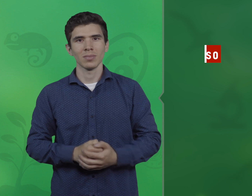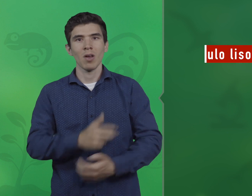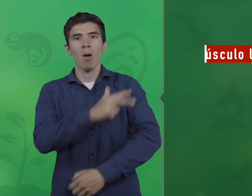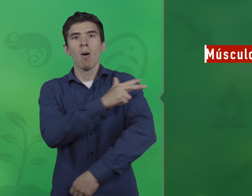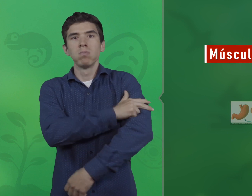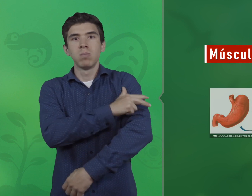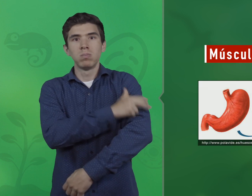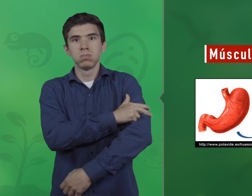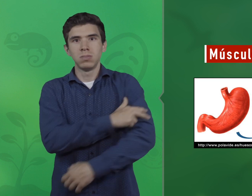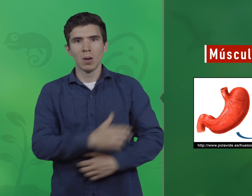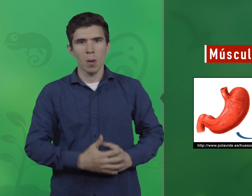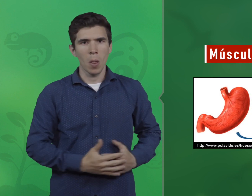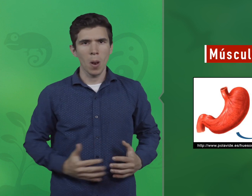Músculo liso